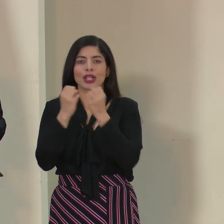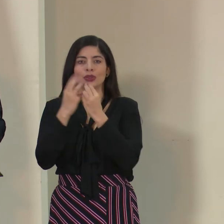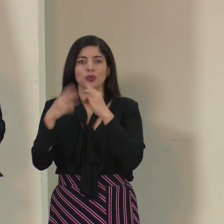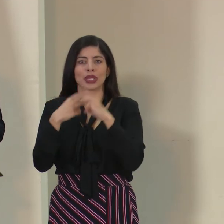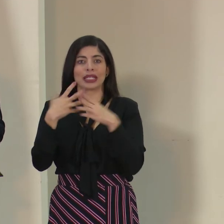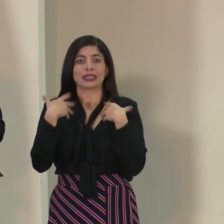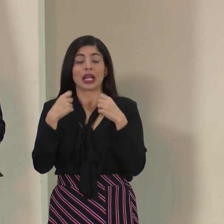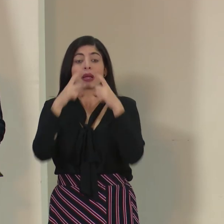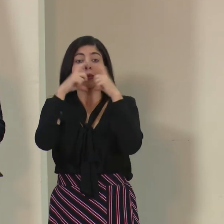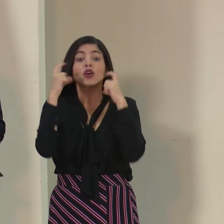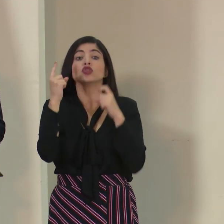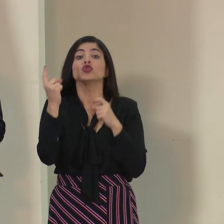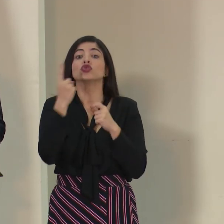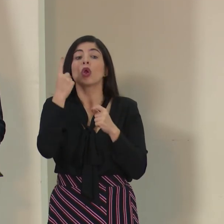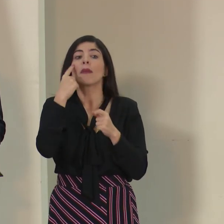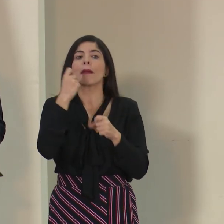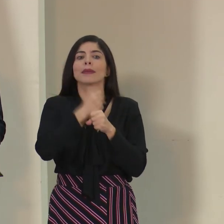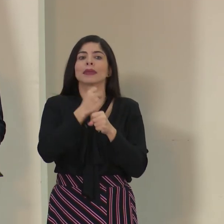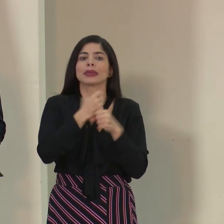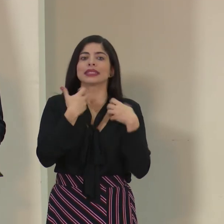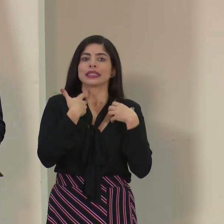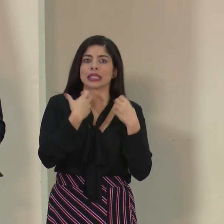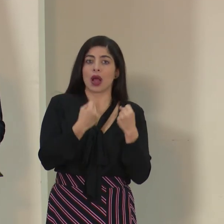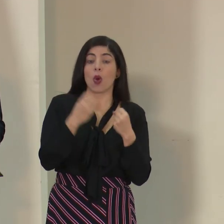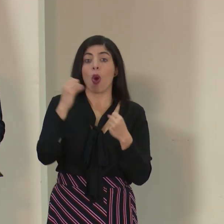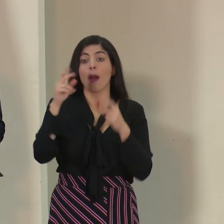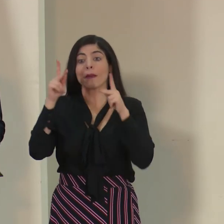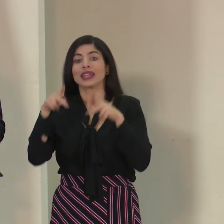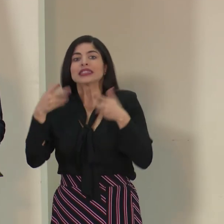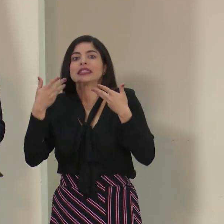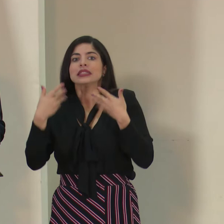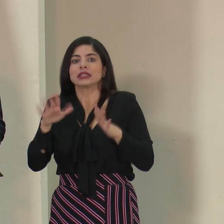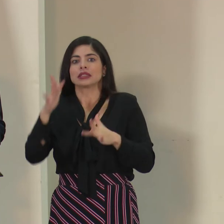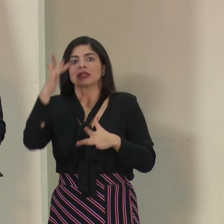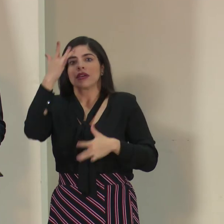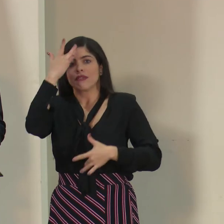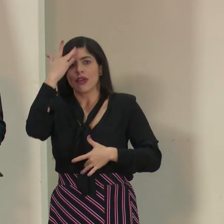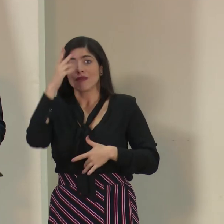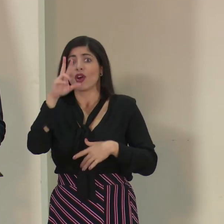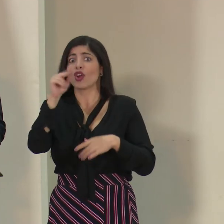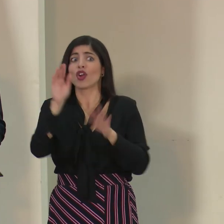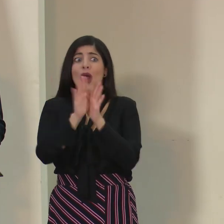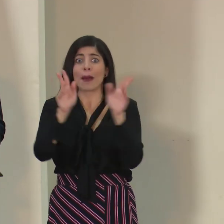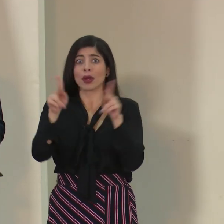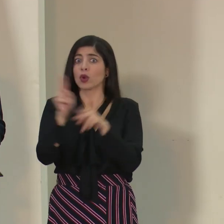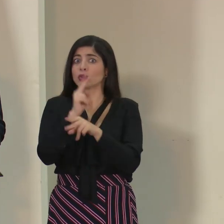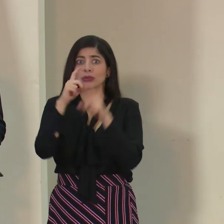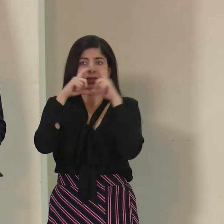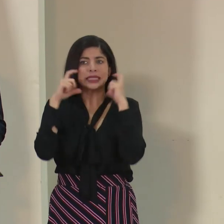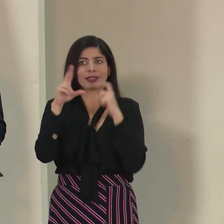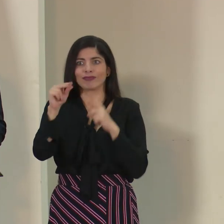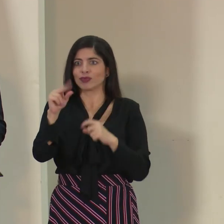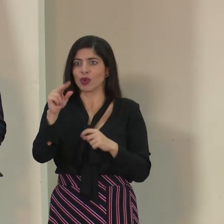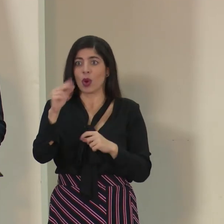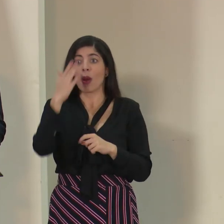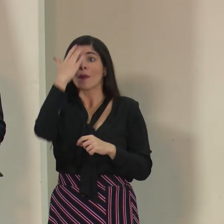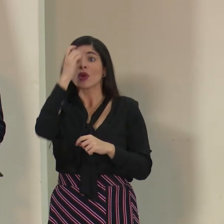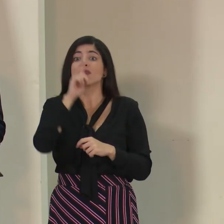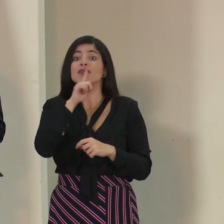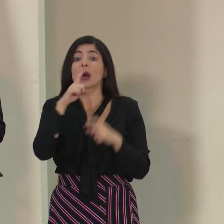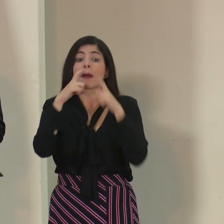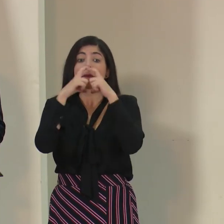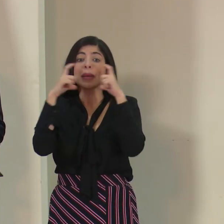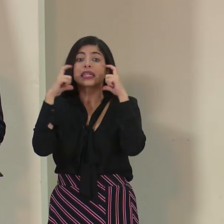que solamente para el personal de salud o para las personas que tengan ya síntomas respiratorios, no es para la población en general. ¿Eso por qué? Porque en realidad las